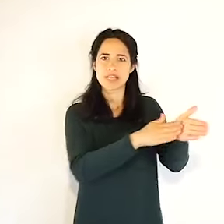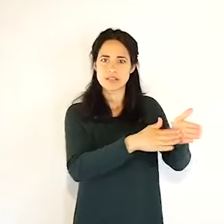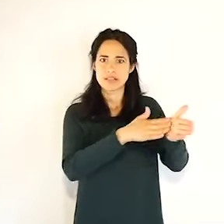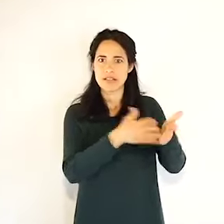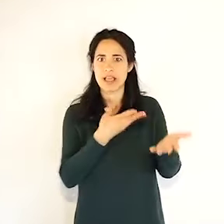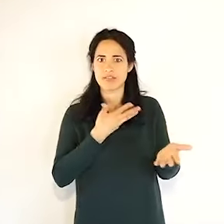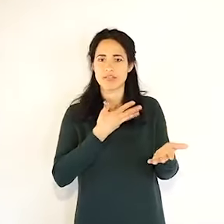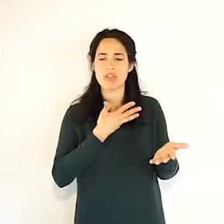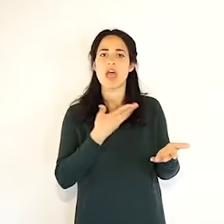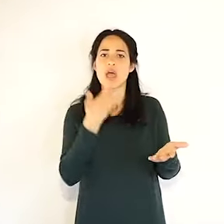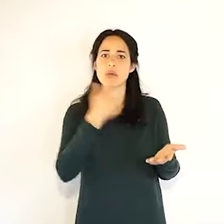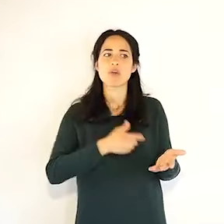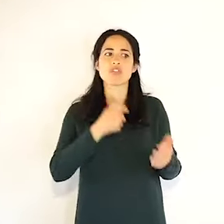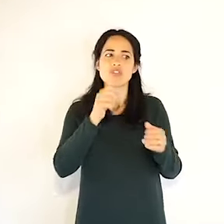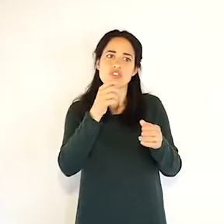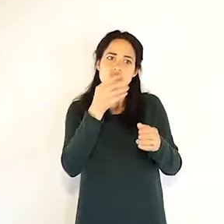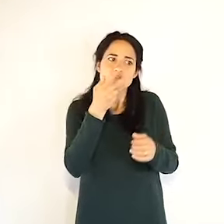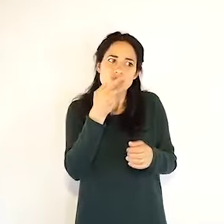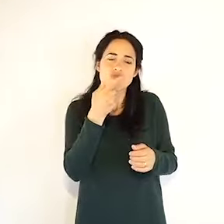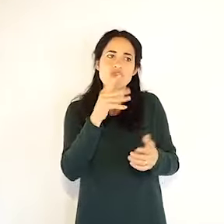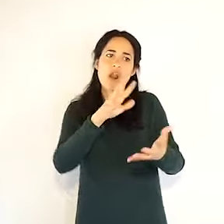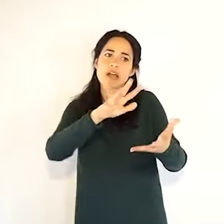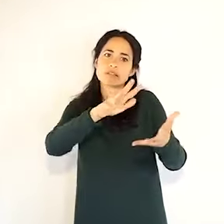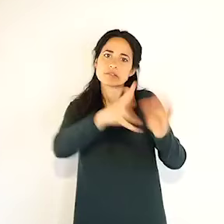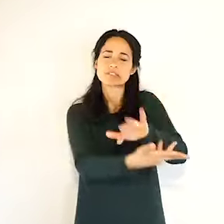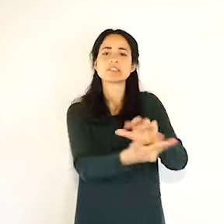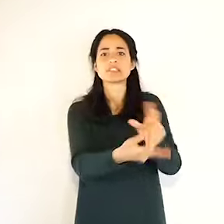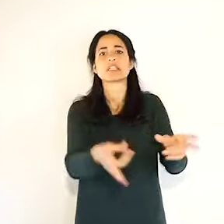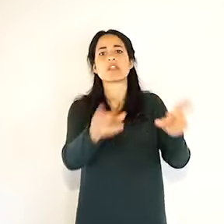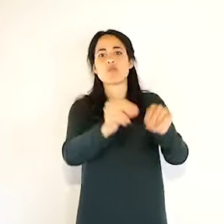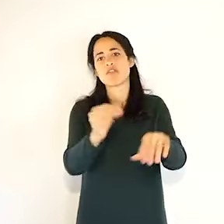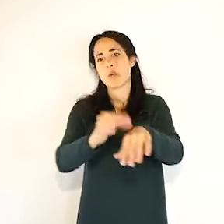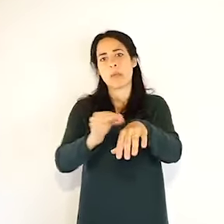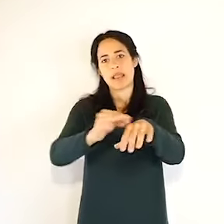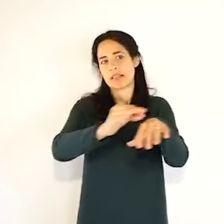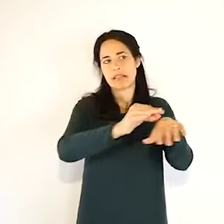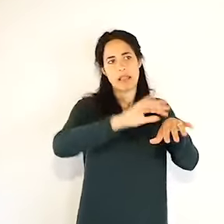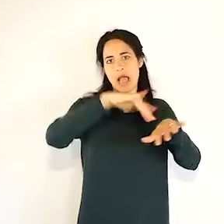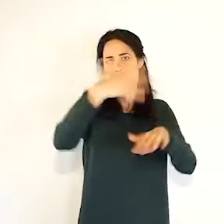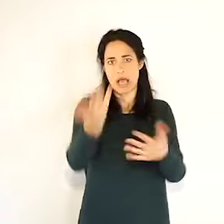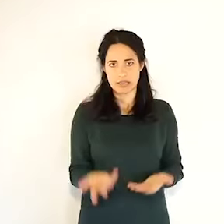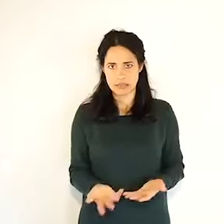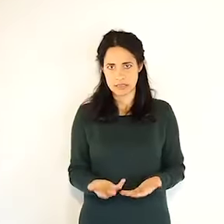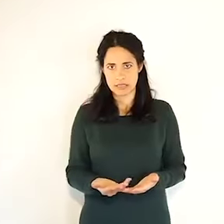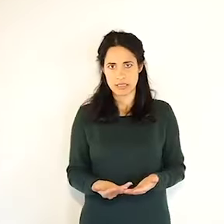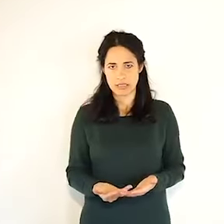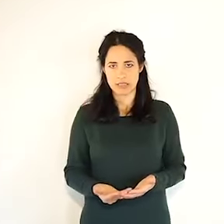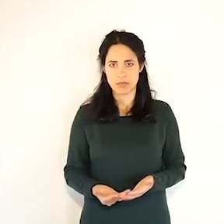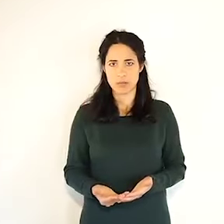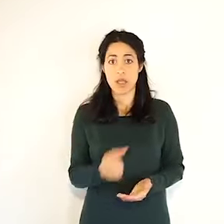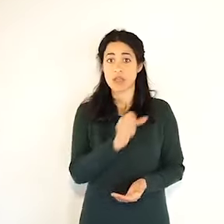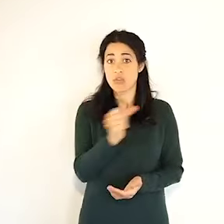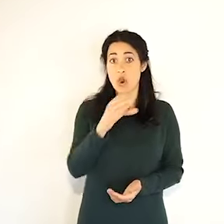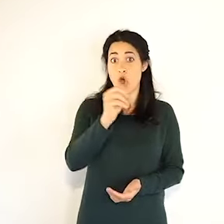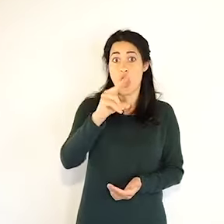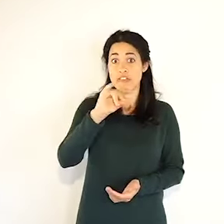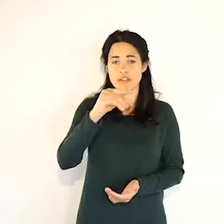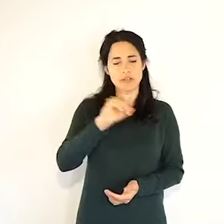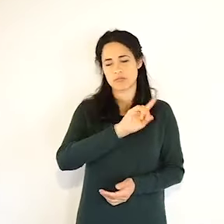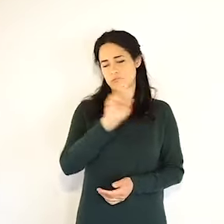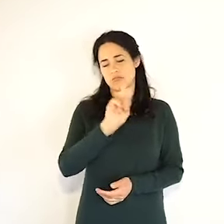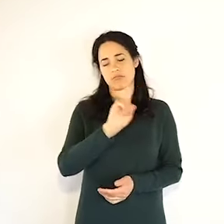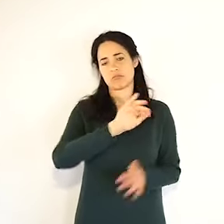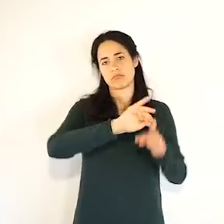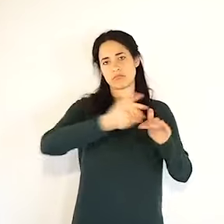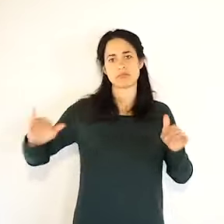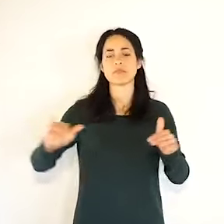perché è quello che naturalmente tutti ci attendiamo. Ho avuto piacere e